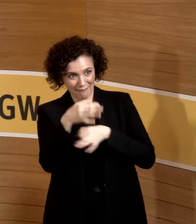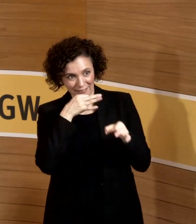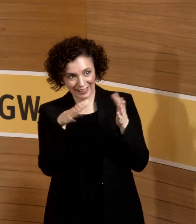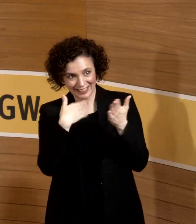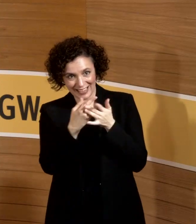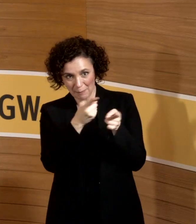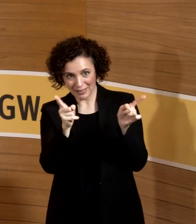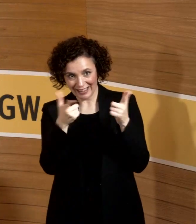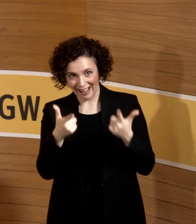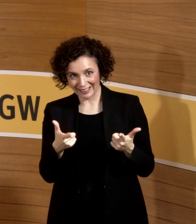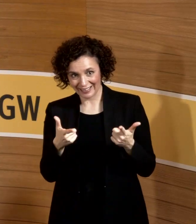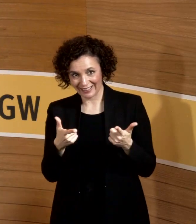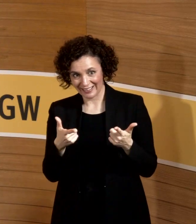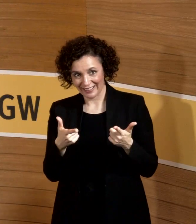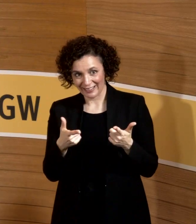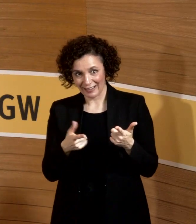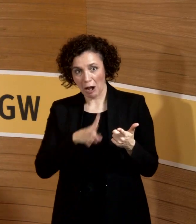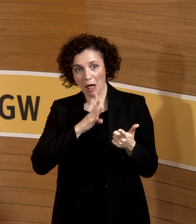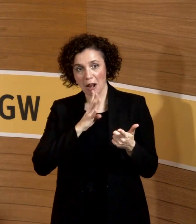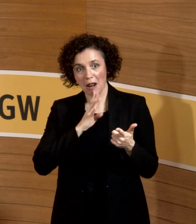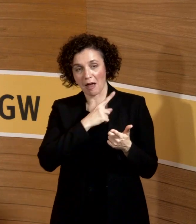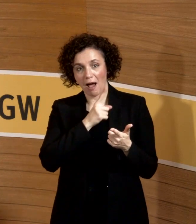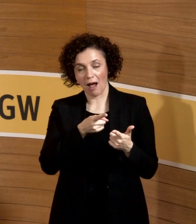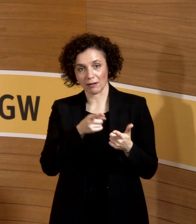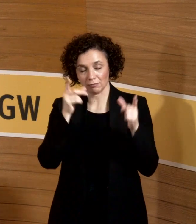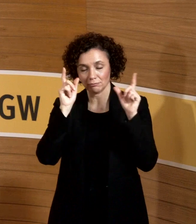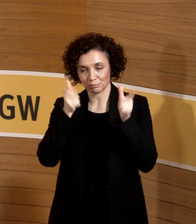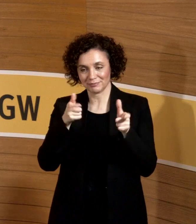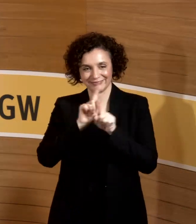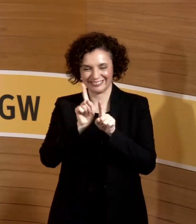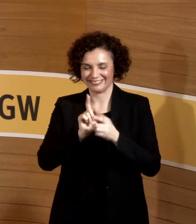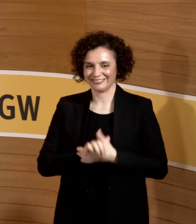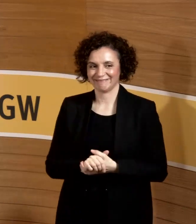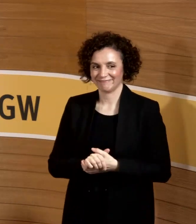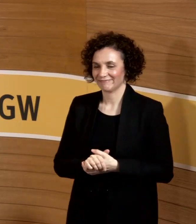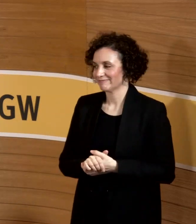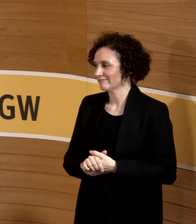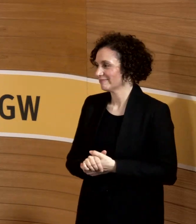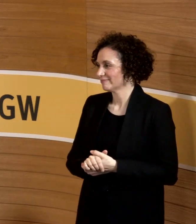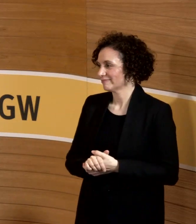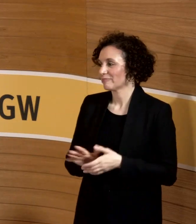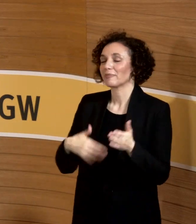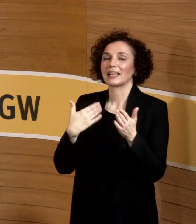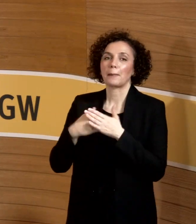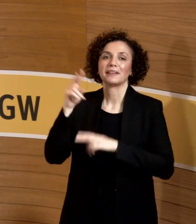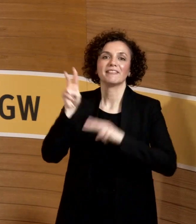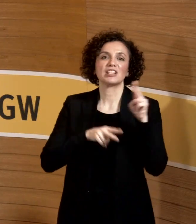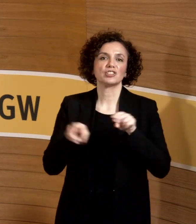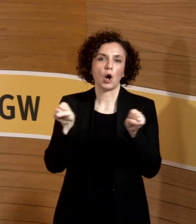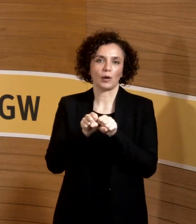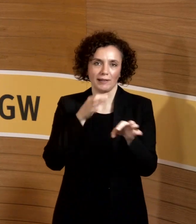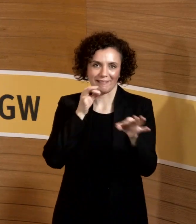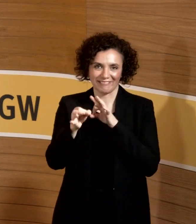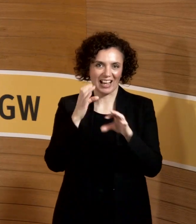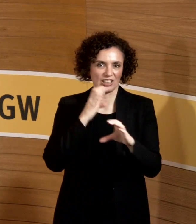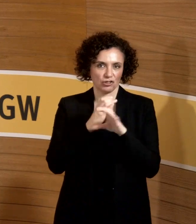sehe ich aber im Moment. eigentlich totgeredet. Dann würde ich sagen, Frau Kuhner. Genau, ja, es gibt mehrere Fragen online. Ich fange einfach